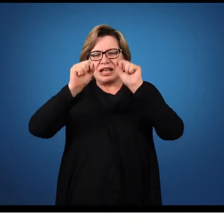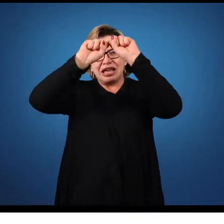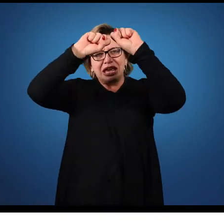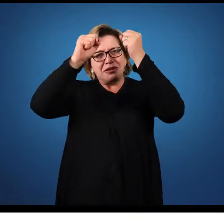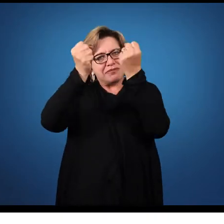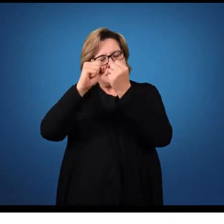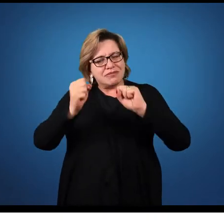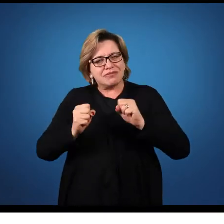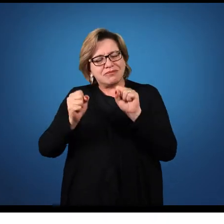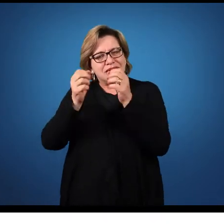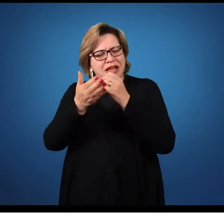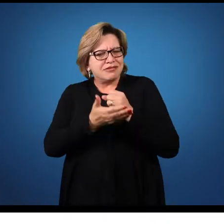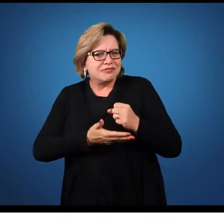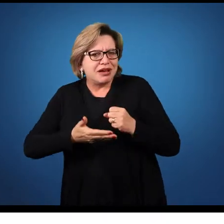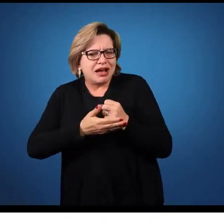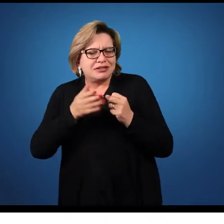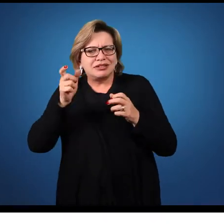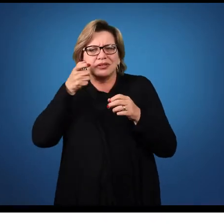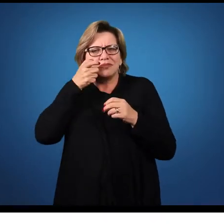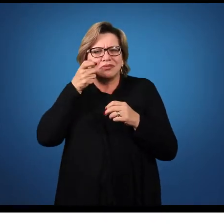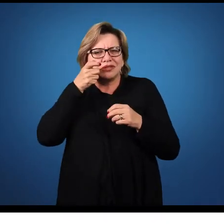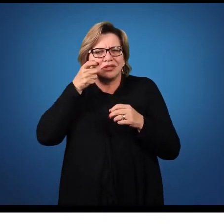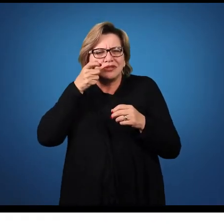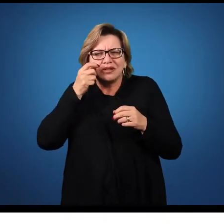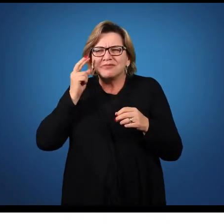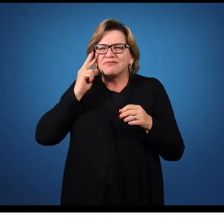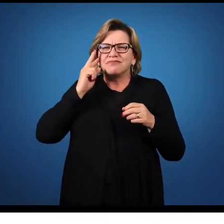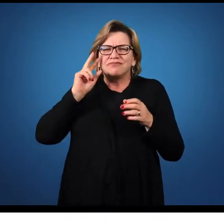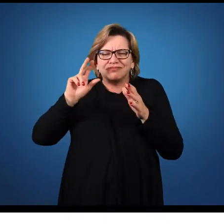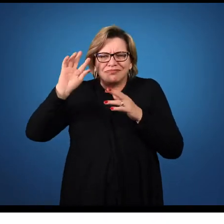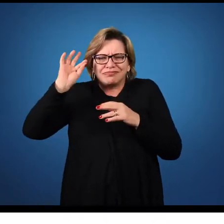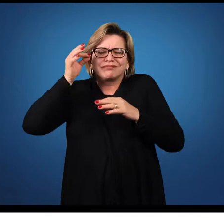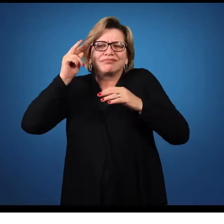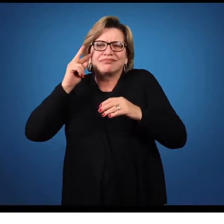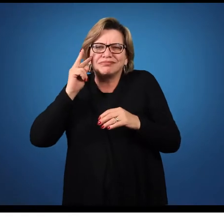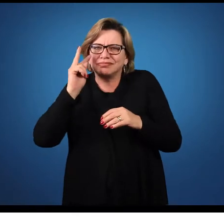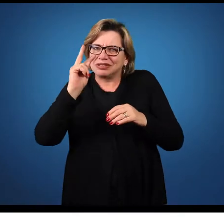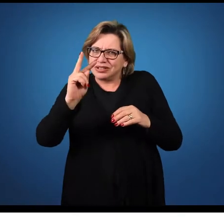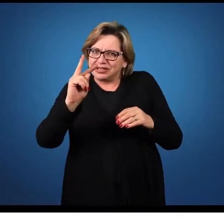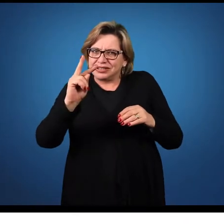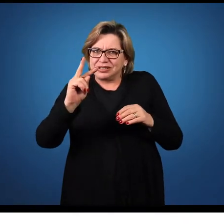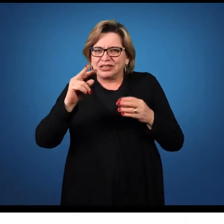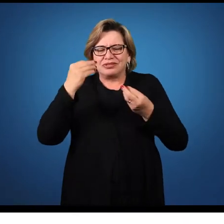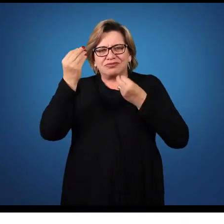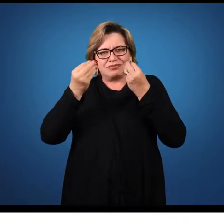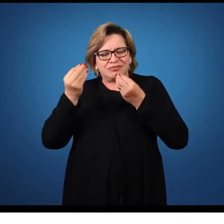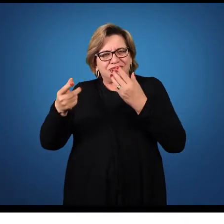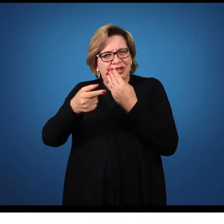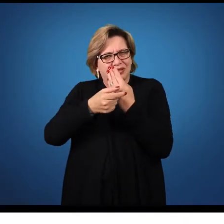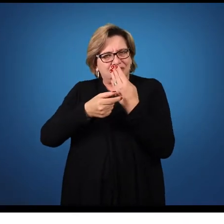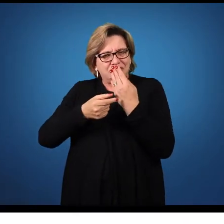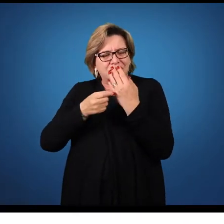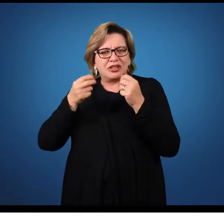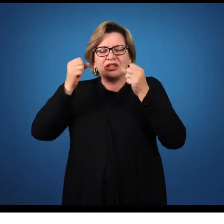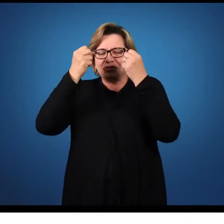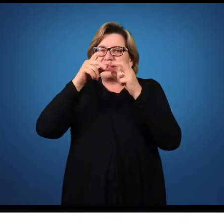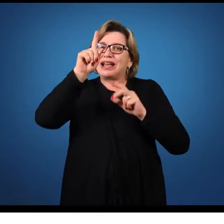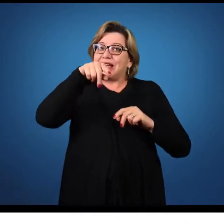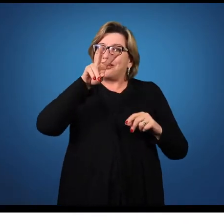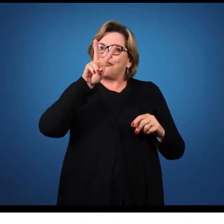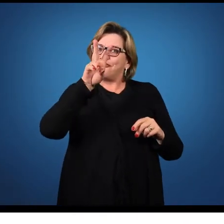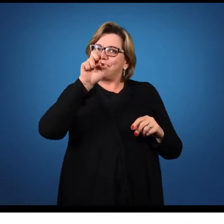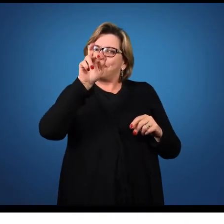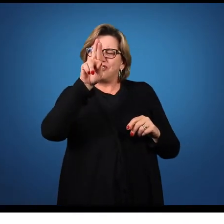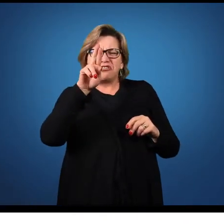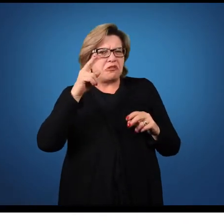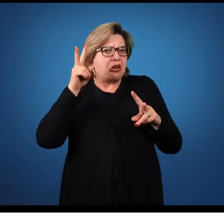bem básicas que observamos a um primeiro olhar. Isso, segundo Didi Uberman, é o ver. Nós vemos